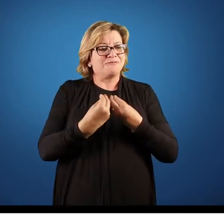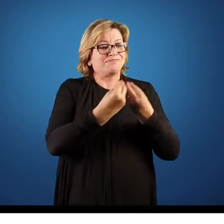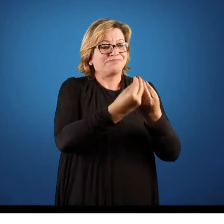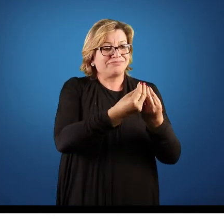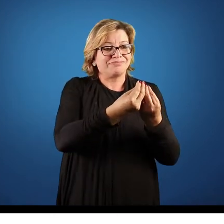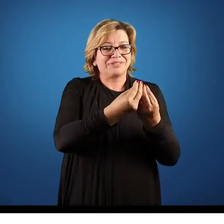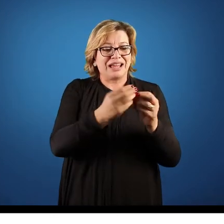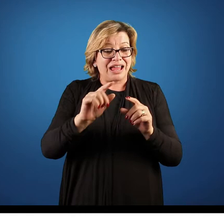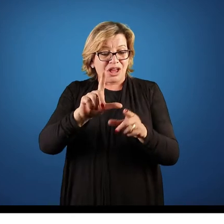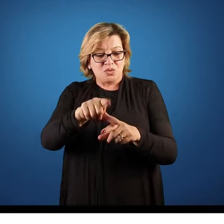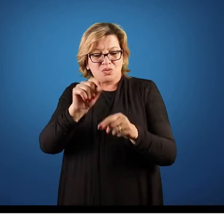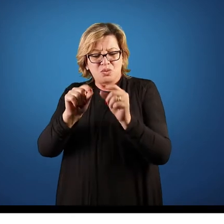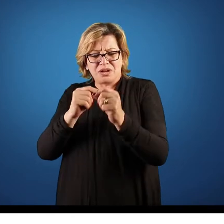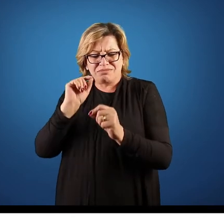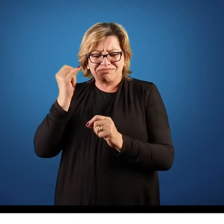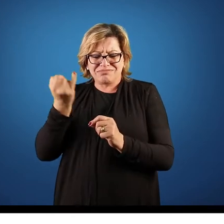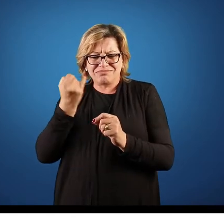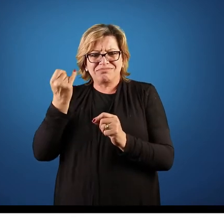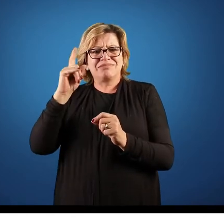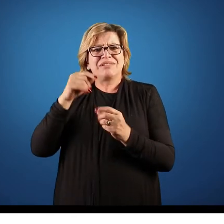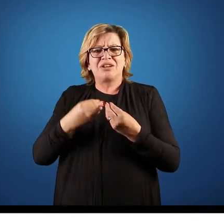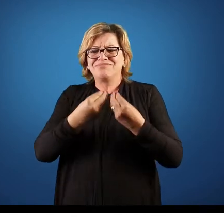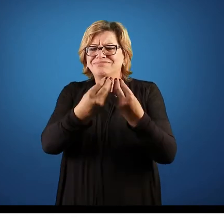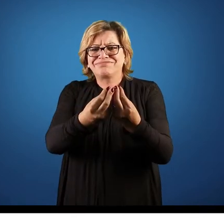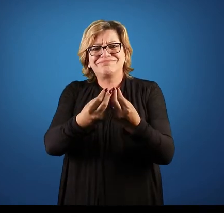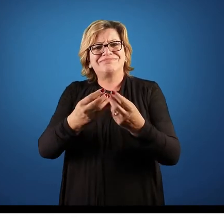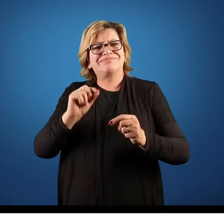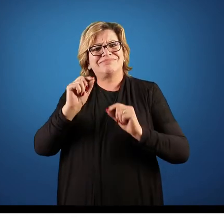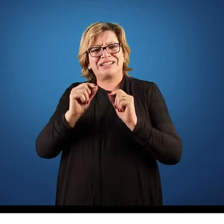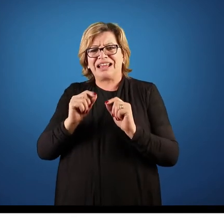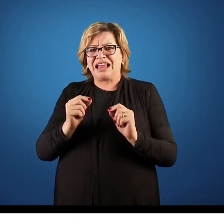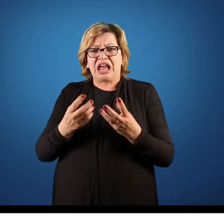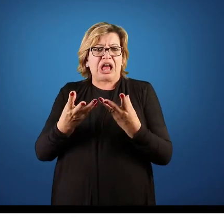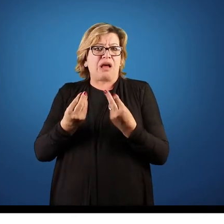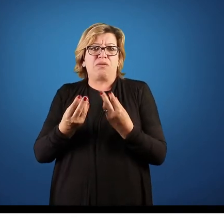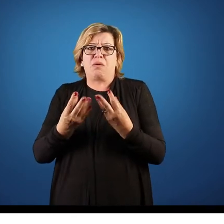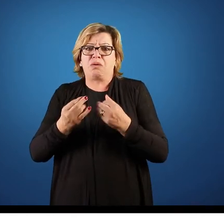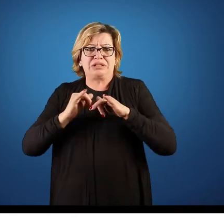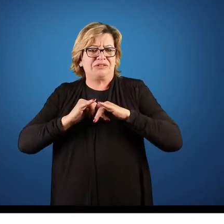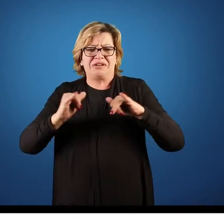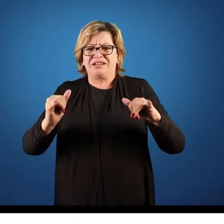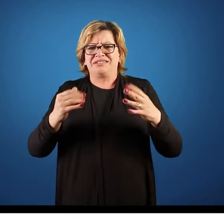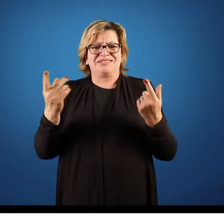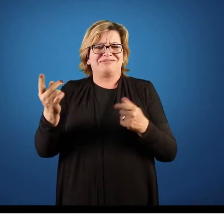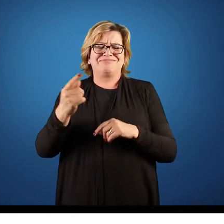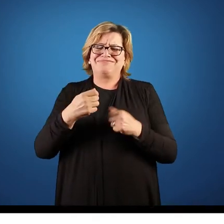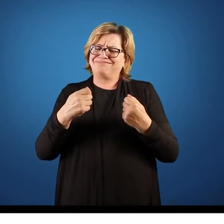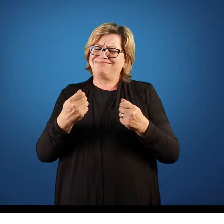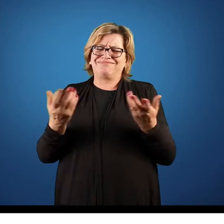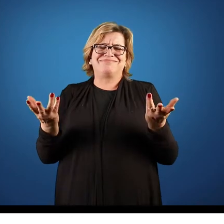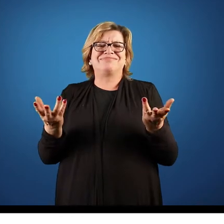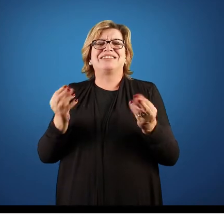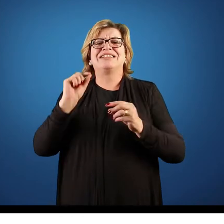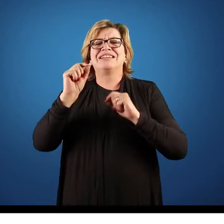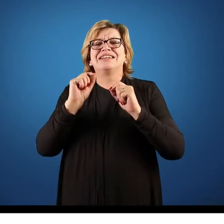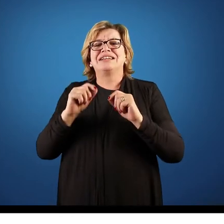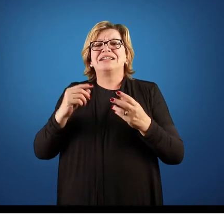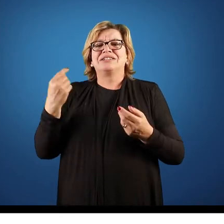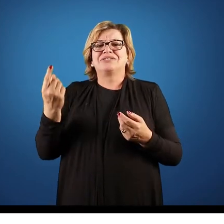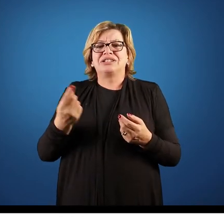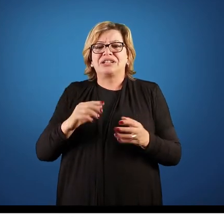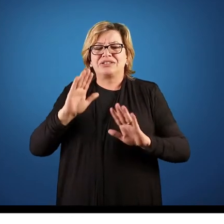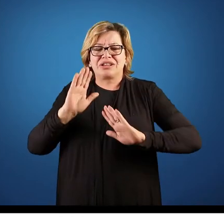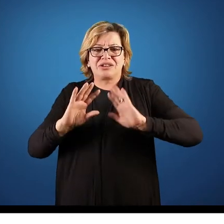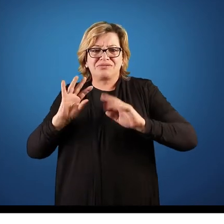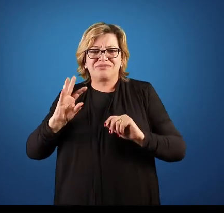ele precisa no decorrer do seu processo. Que ele não fique com informações truncadas, coisas que não interessam para ele, que de repente vão